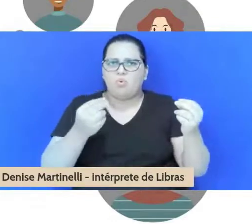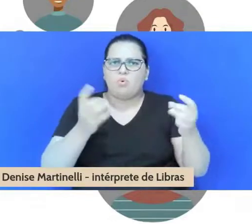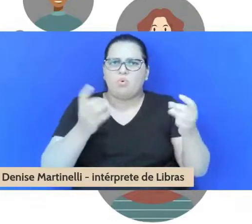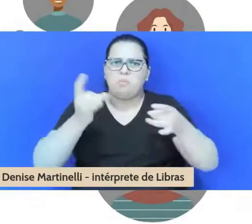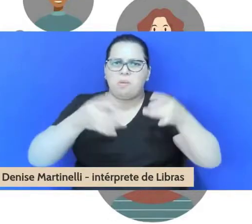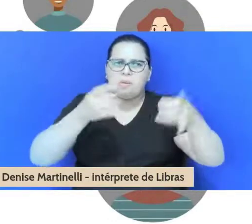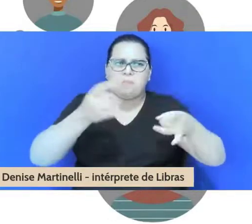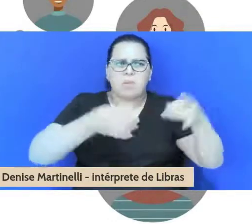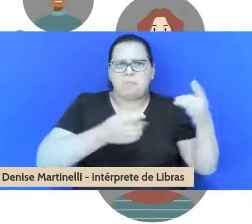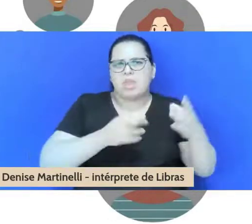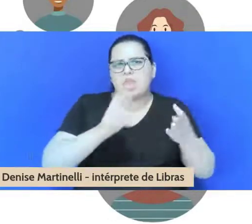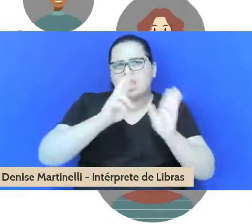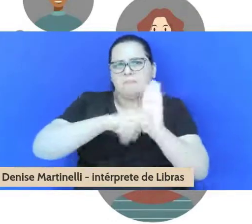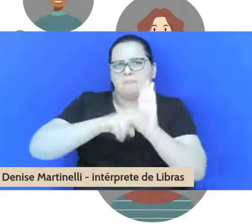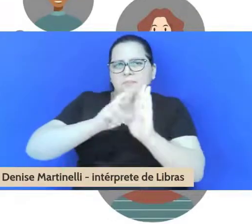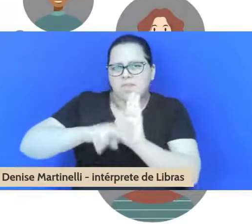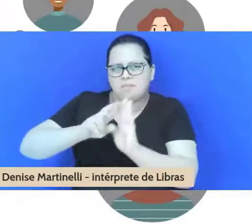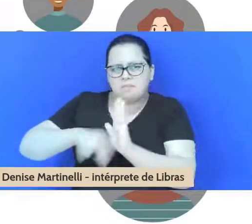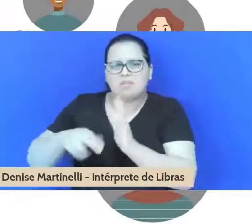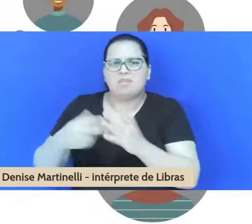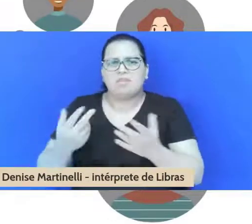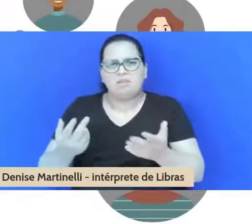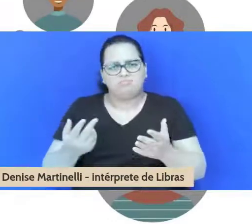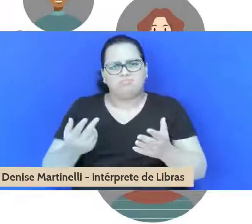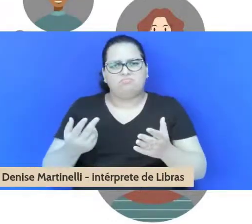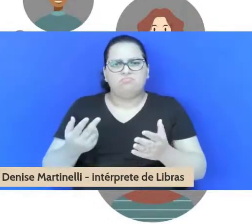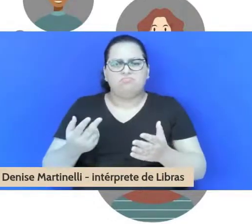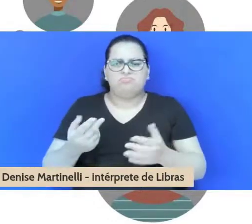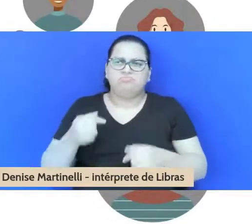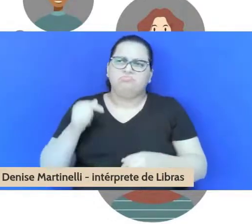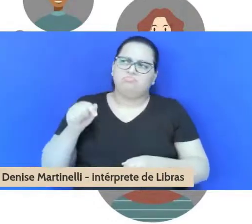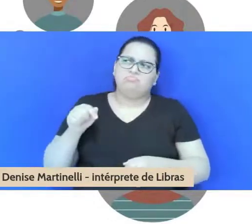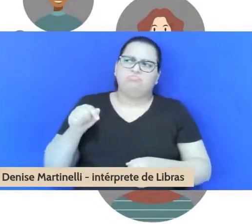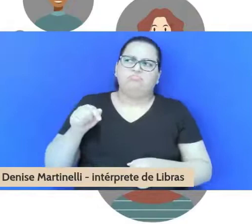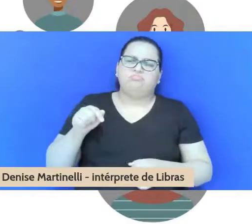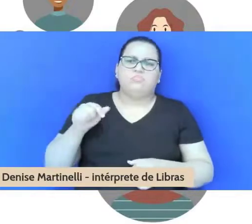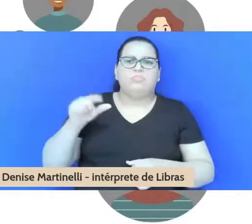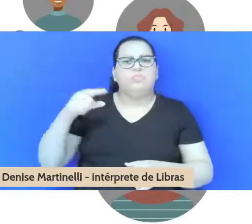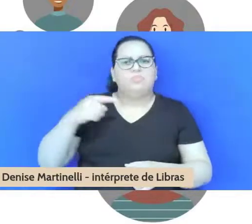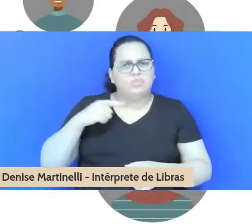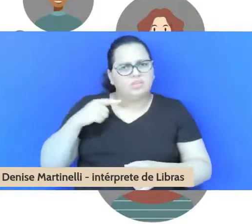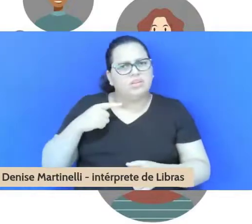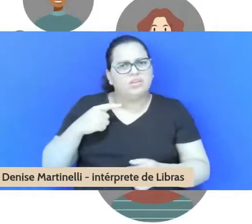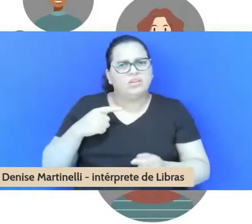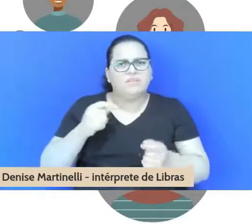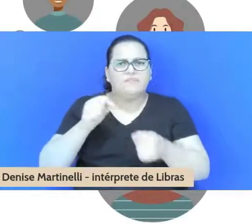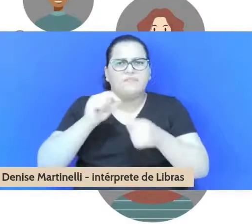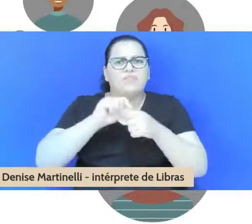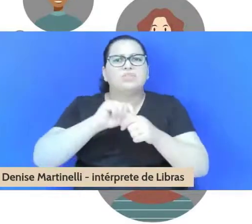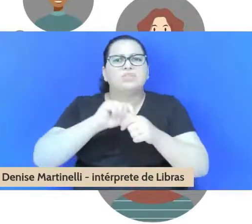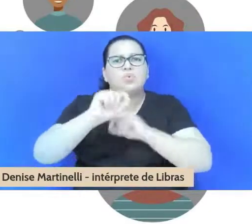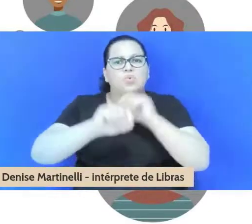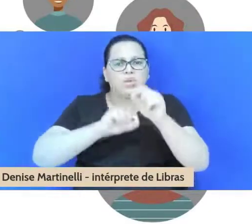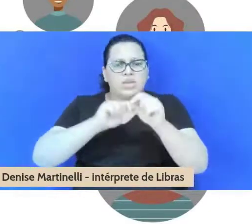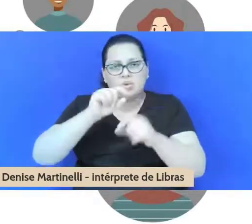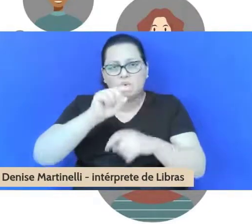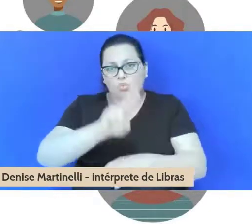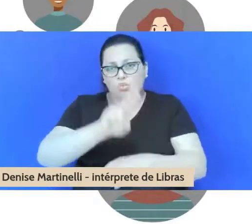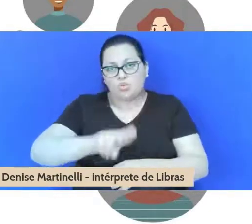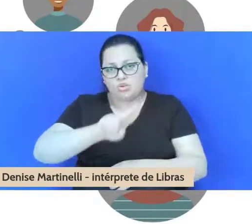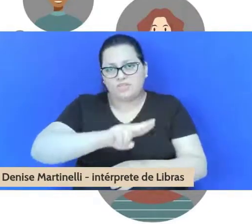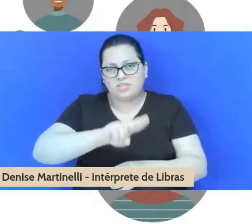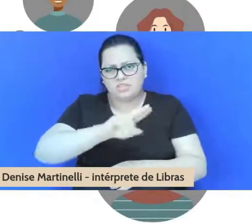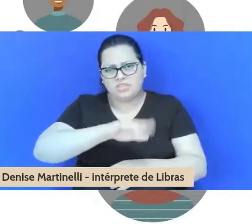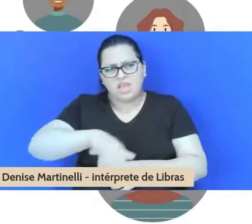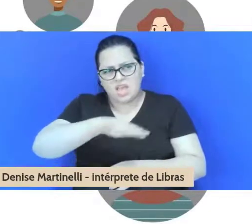reprovação. Então, você faz rodar a matriz universitária e uma pesquisa séria pode mostrar que,